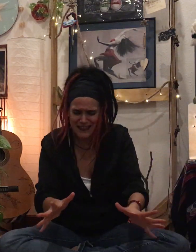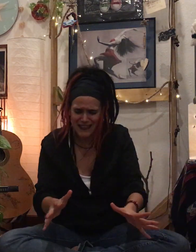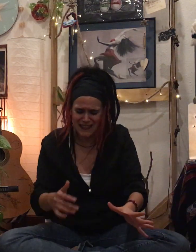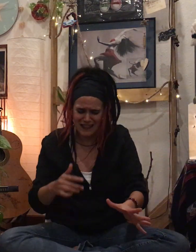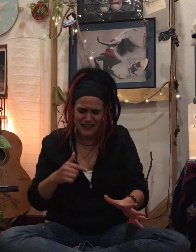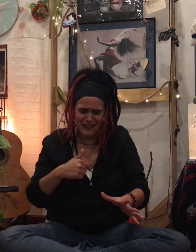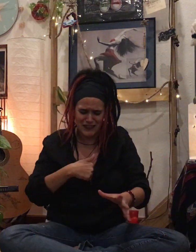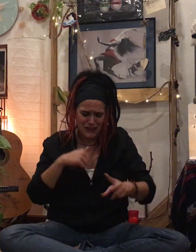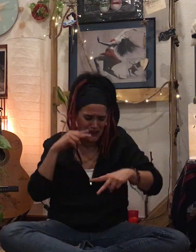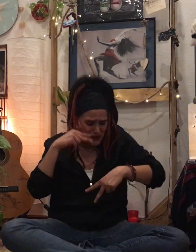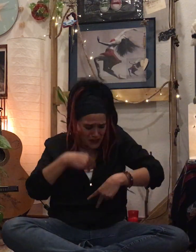Apenas